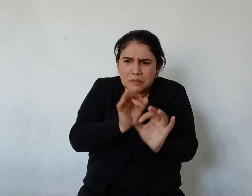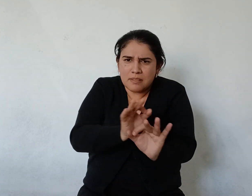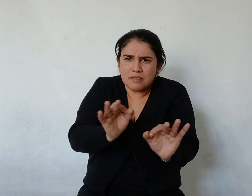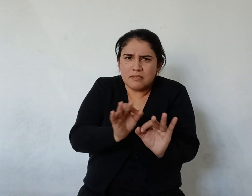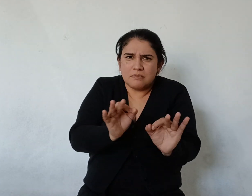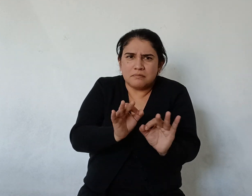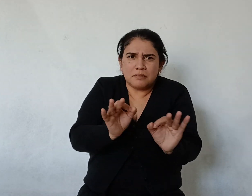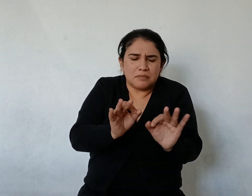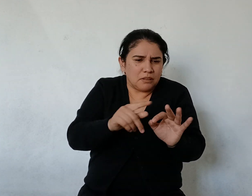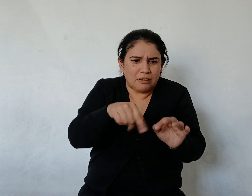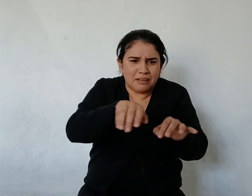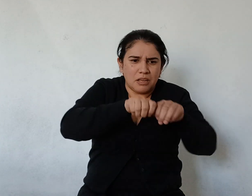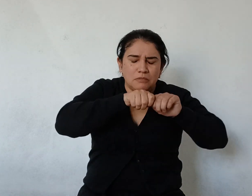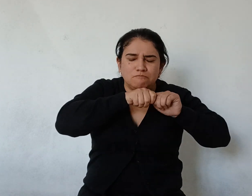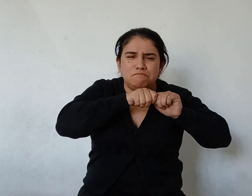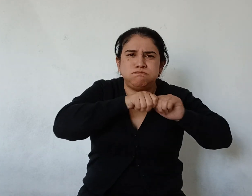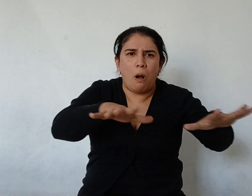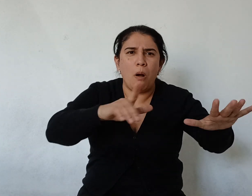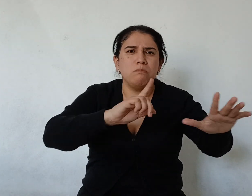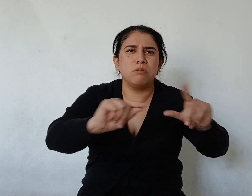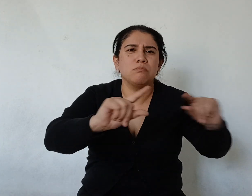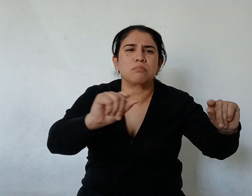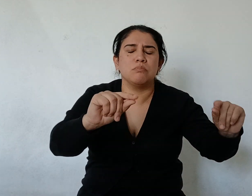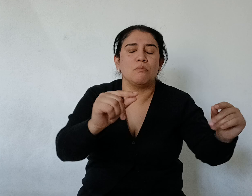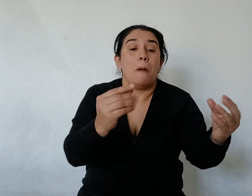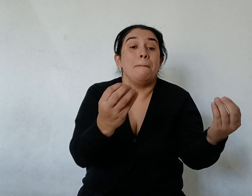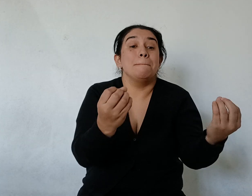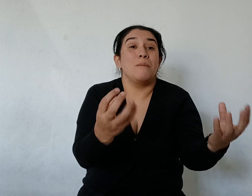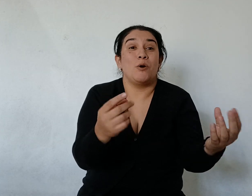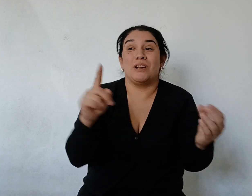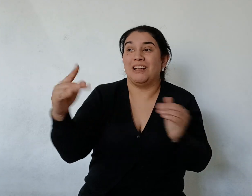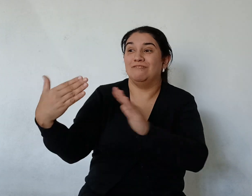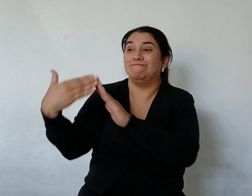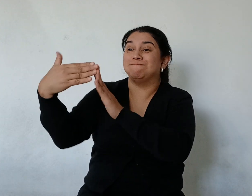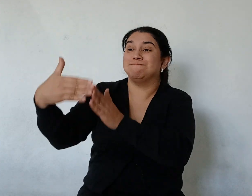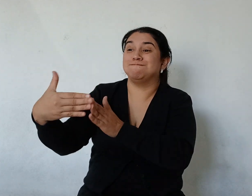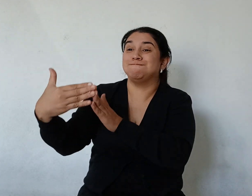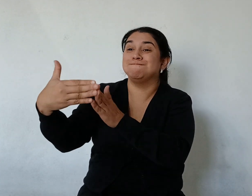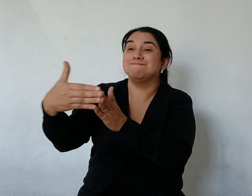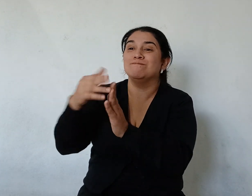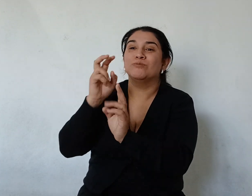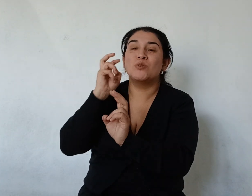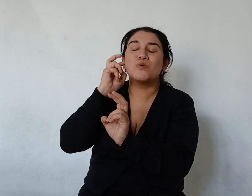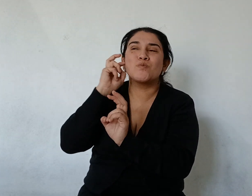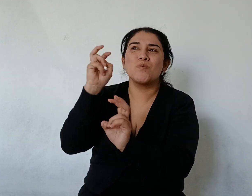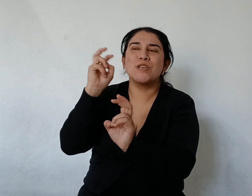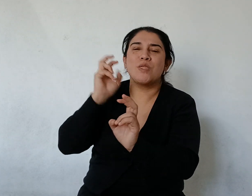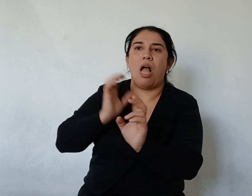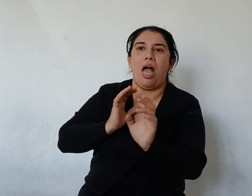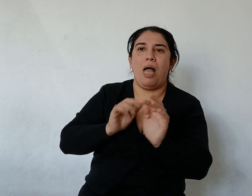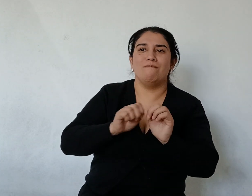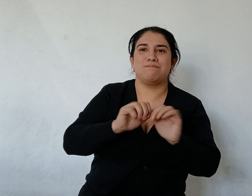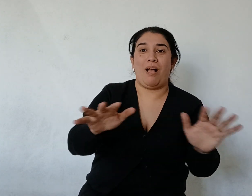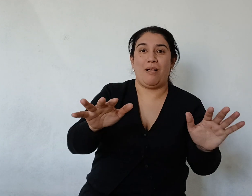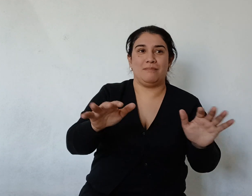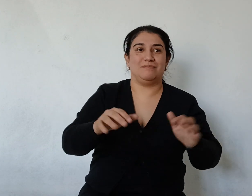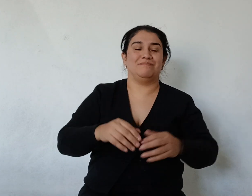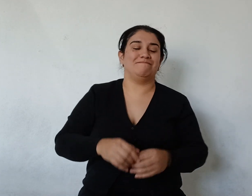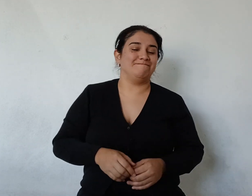Asustados por el ruido del vapor No había más peces No les decía yo Dijo